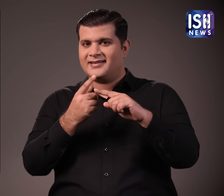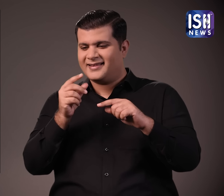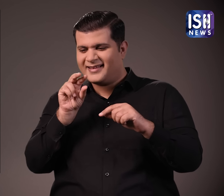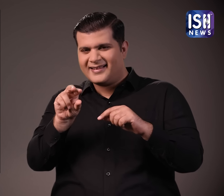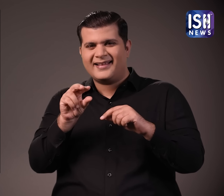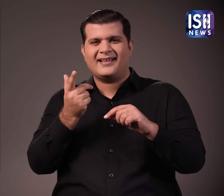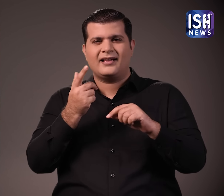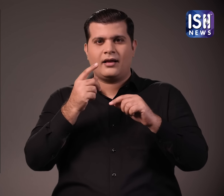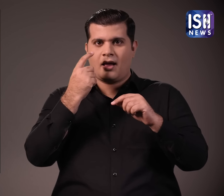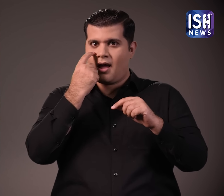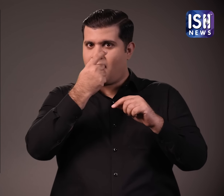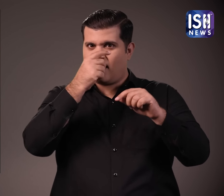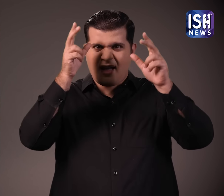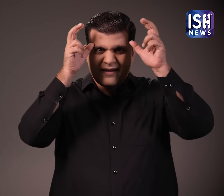इसे इंस्टाग्राम स्टोरी पर पोस्ट किया था